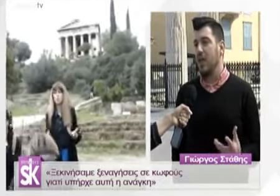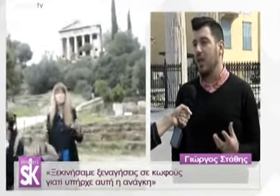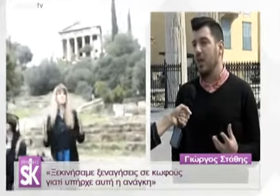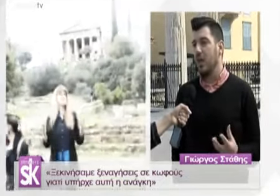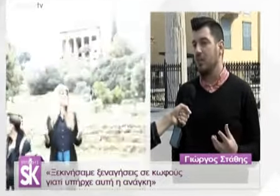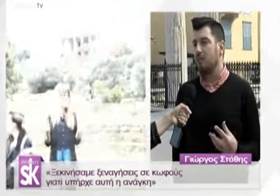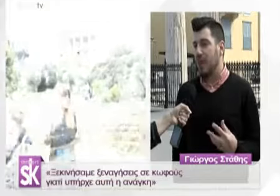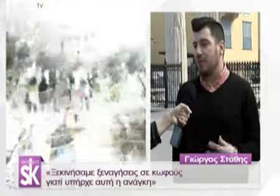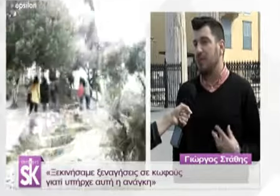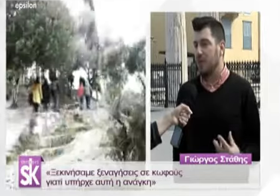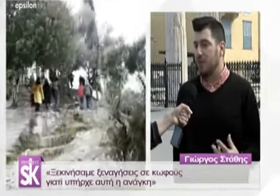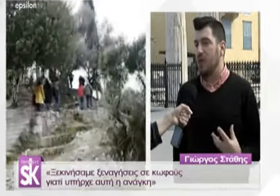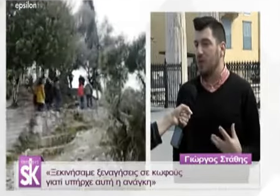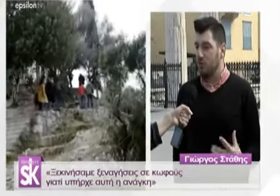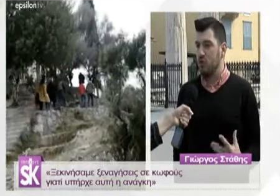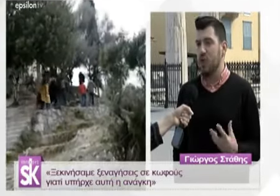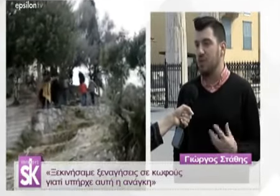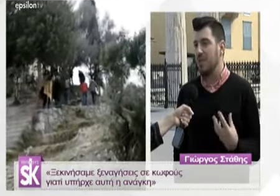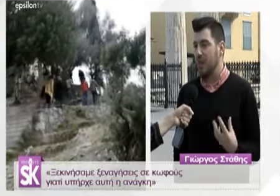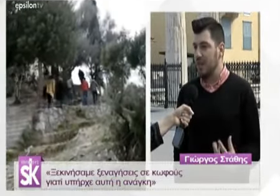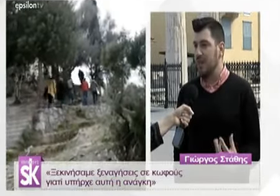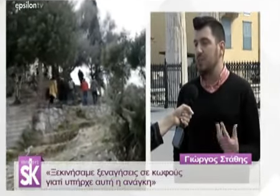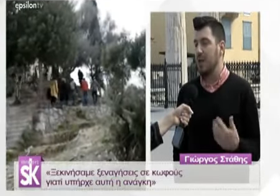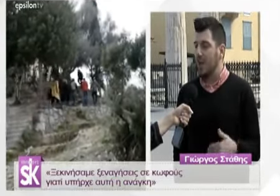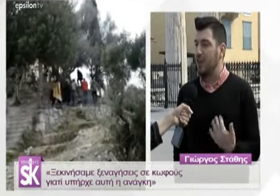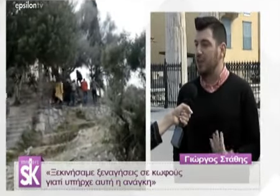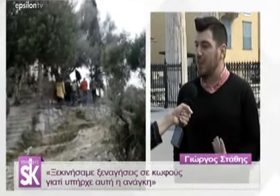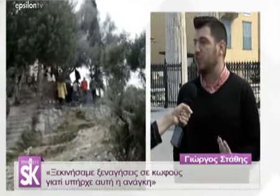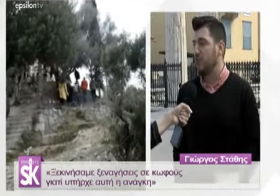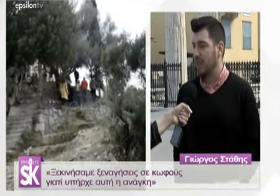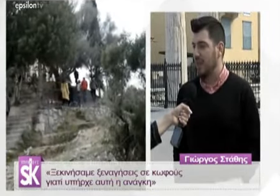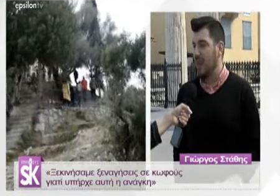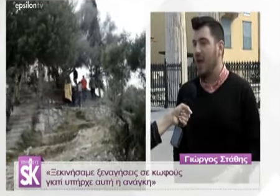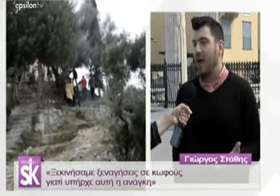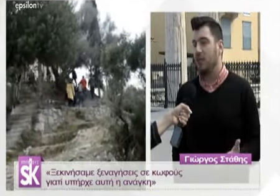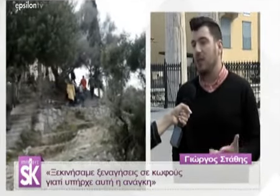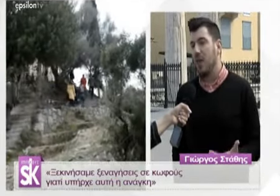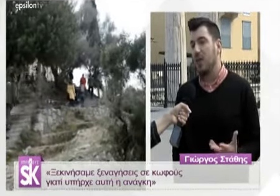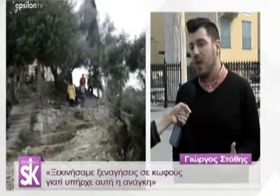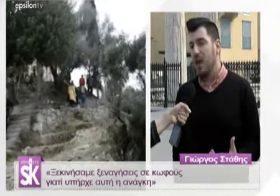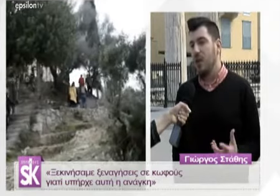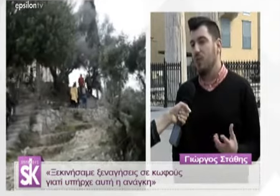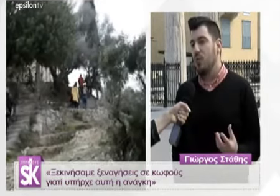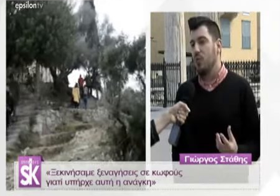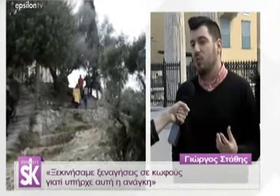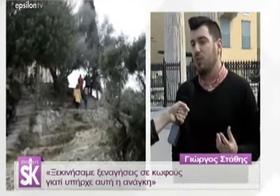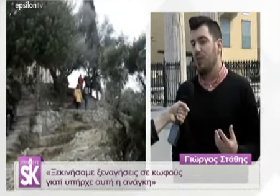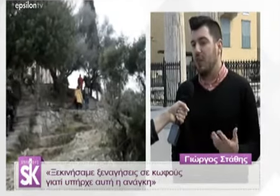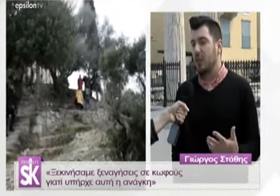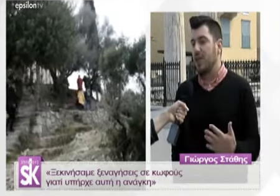Και αυτή τη στιγμή όντως κάνουμε ξεναγήσεις με παράλληλη διαρμηνία στο νοηματική. Αυτό ήταν μια ιδέα που βλέποντας την